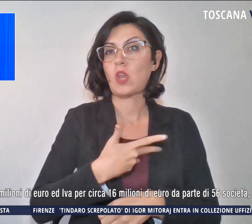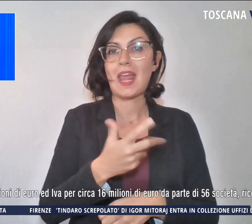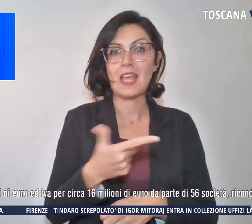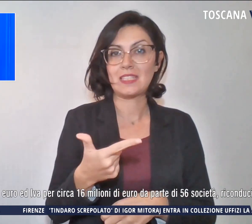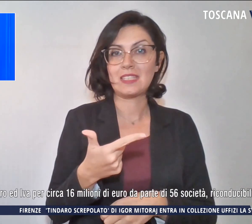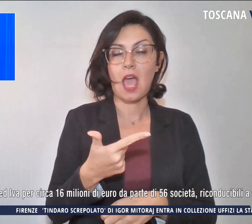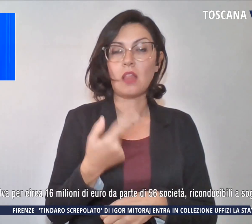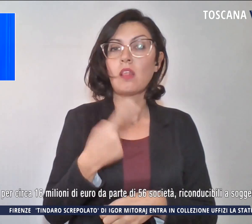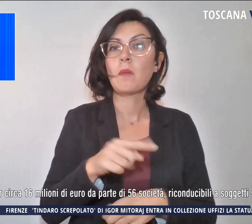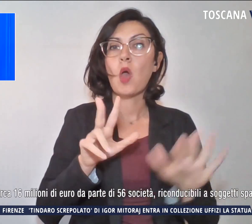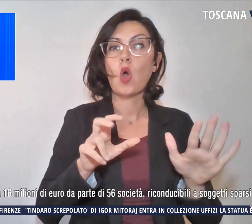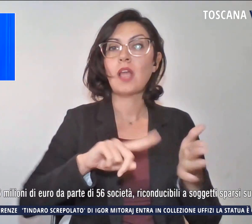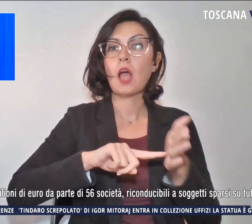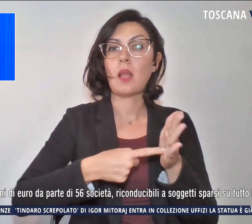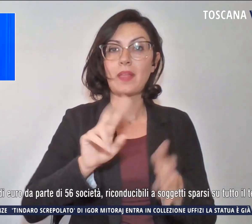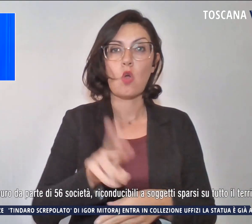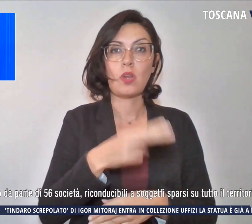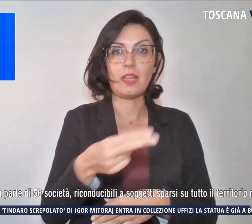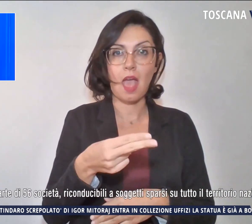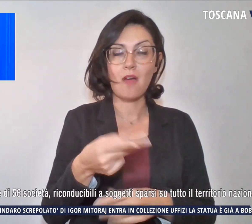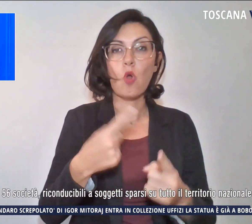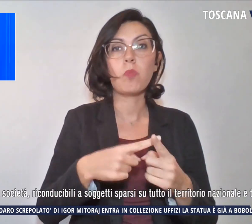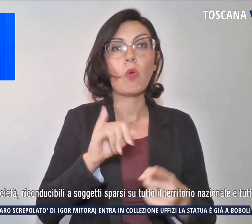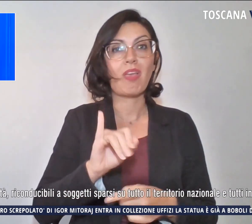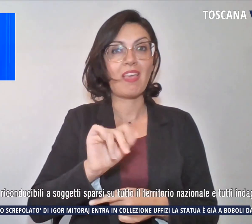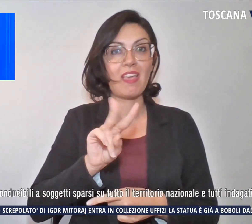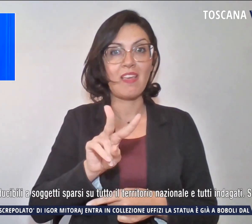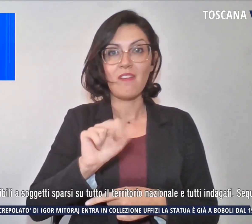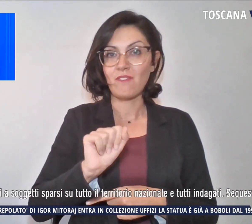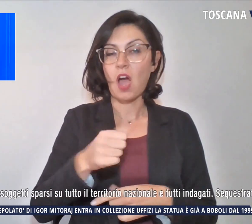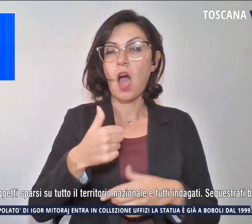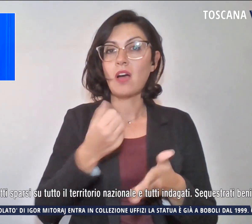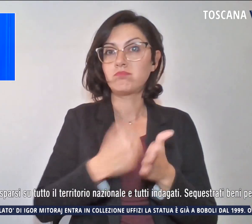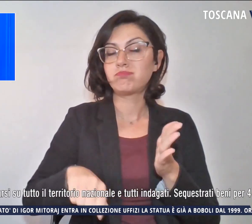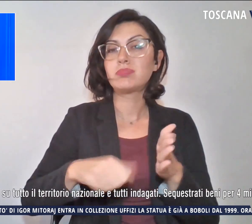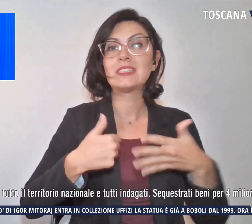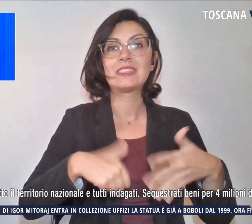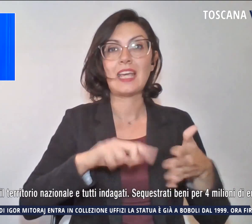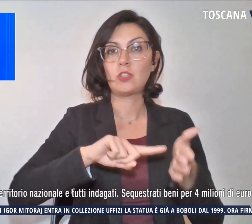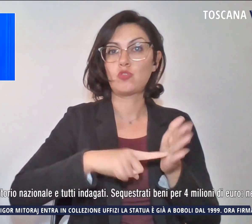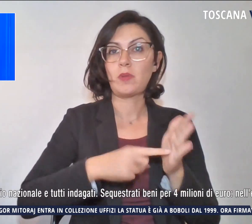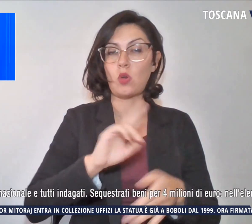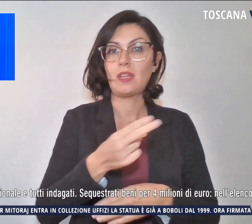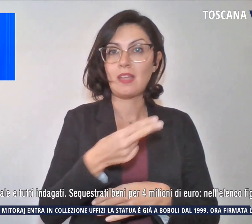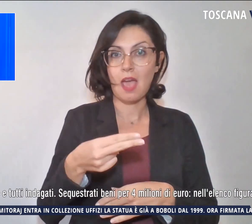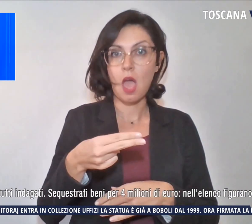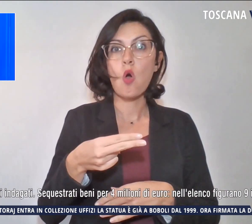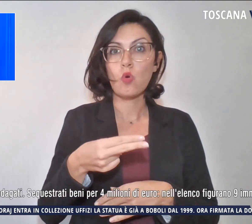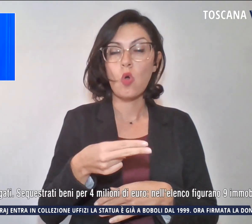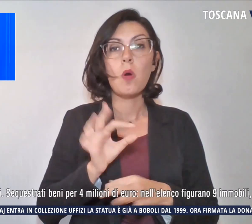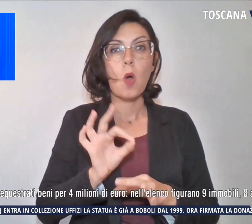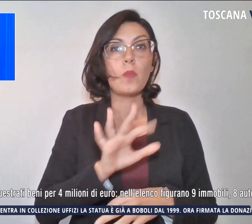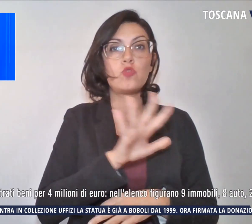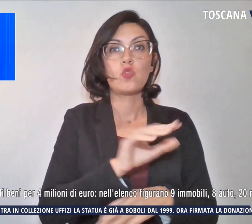milioni di euro ed IVA per circa 16 milioni di euro da parte di 56 società